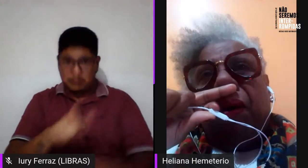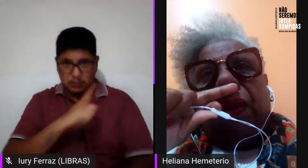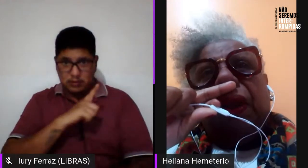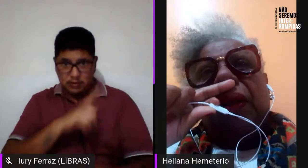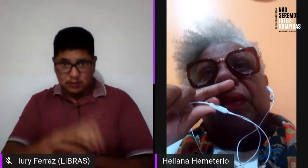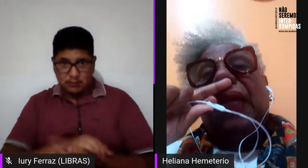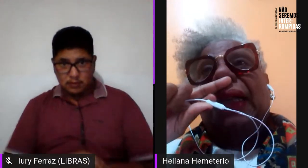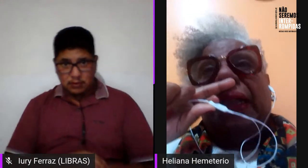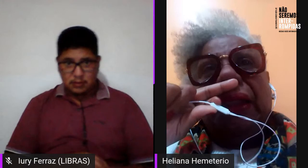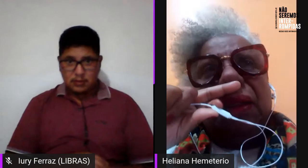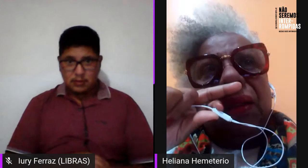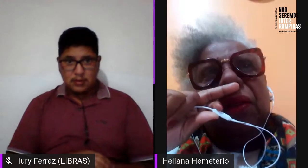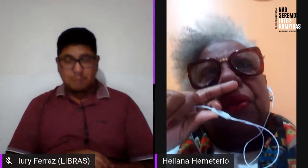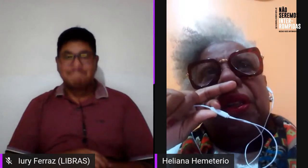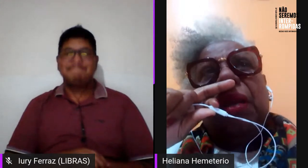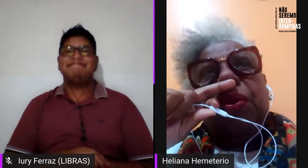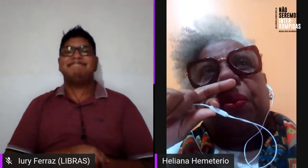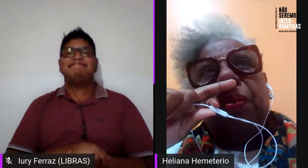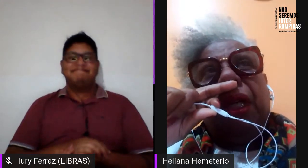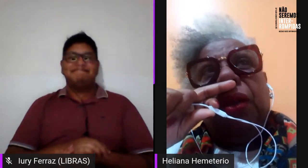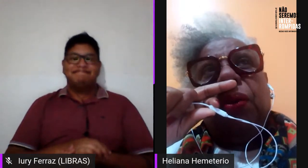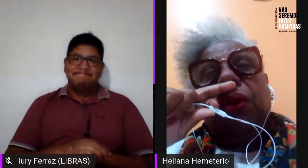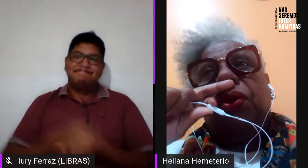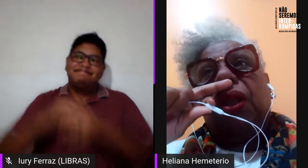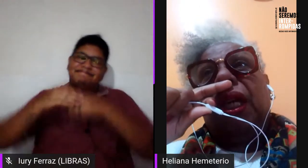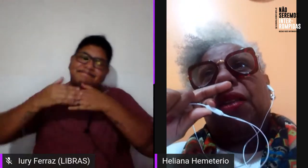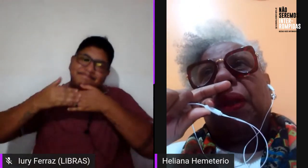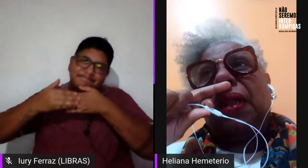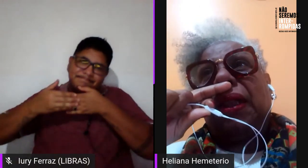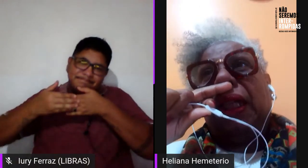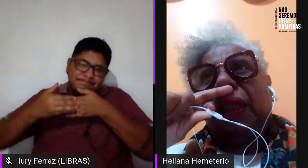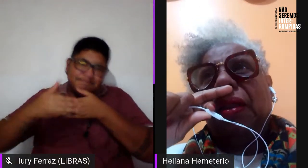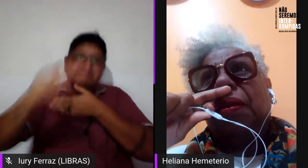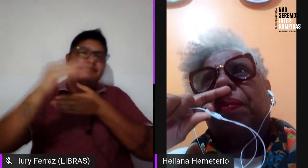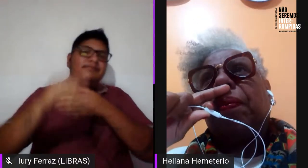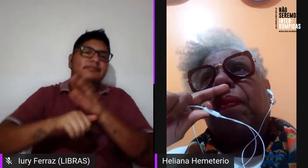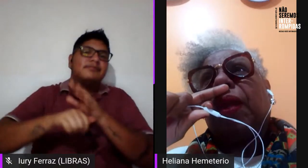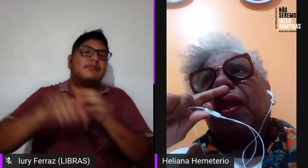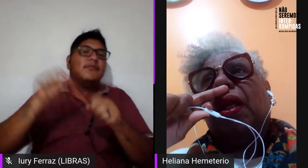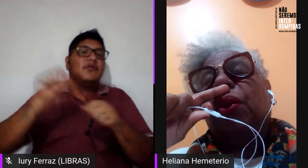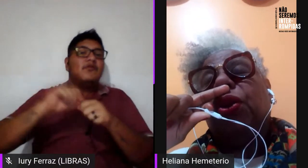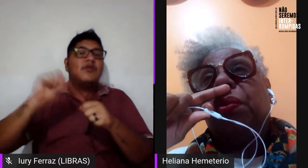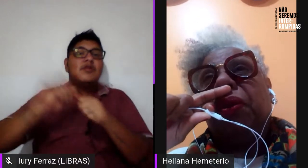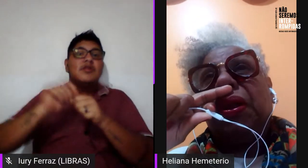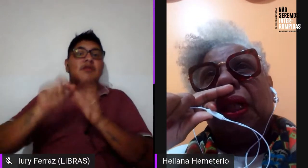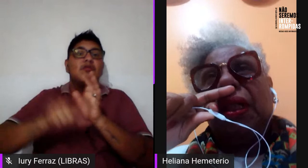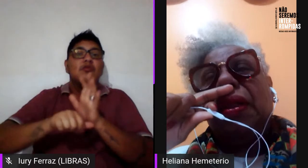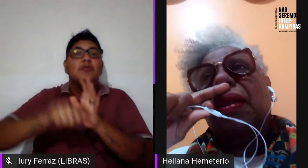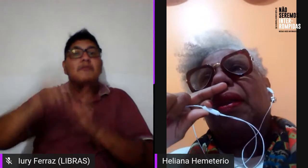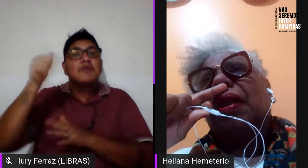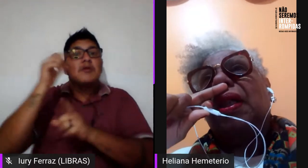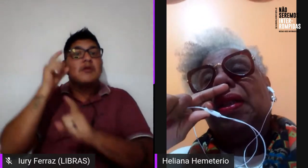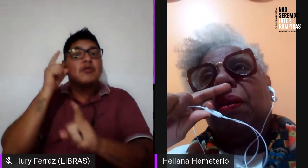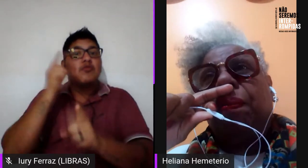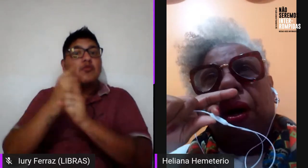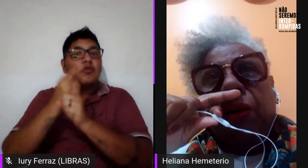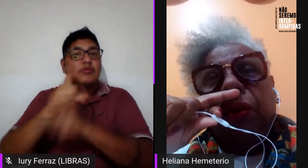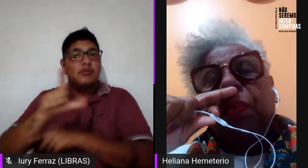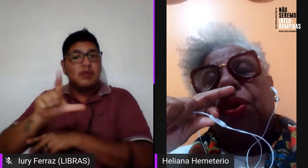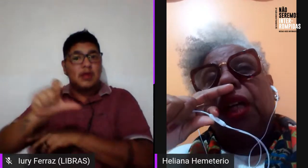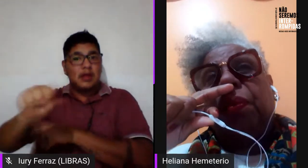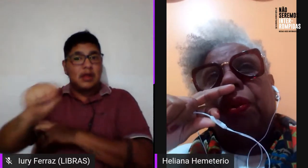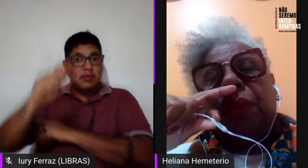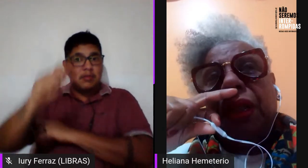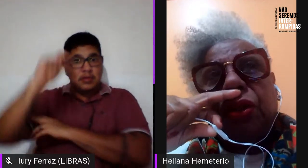Bom, dali, fizemos o primeiro encontro de lésbicas negras, em 2006, em São